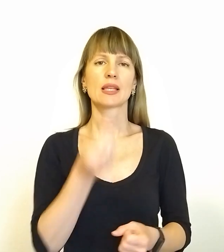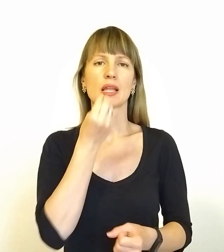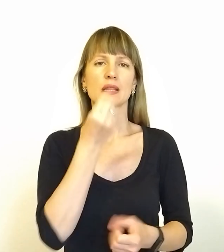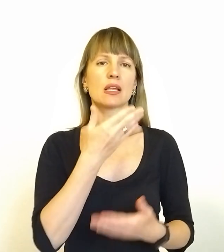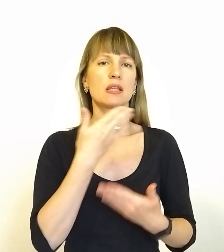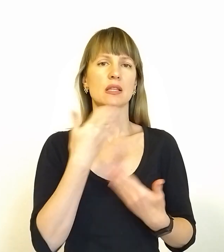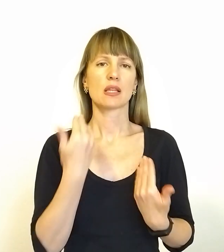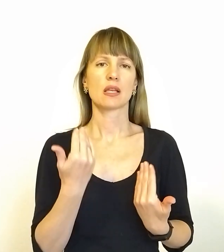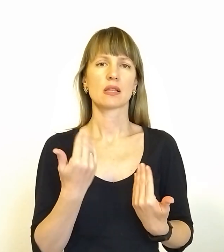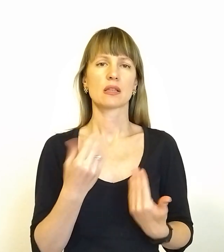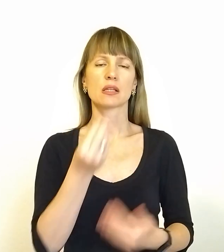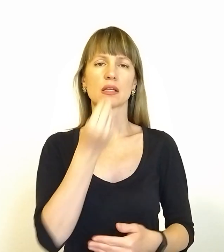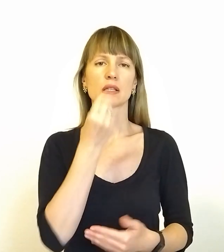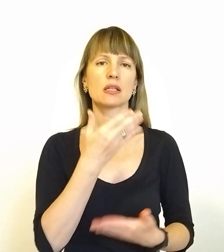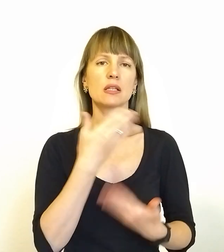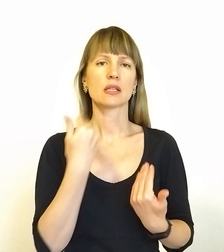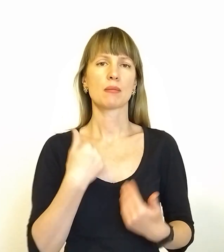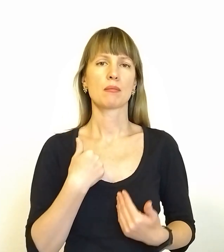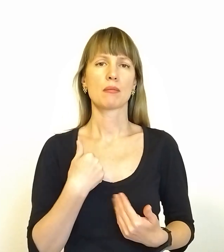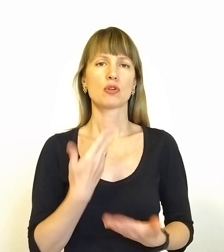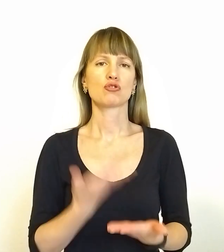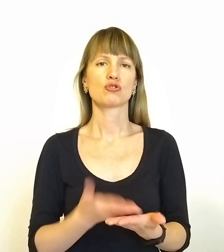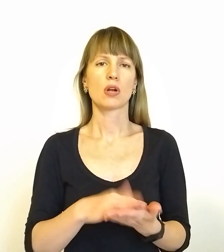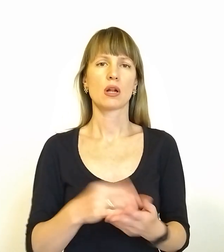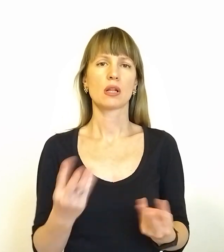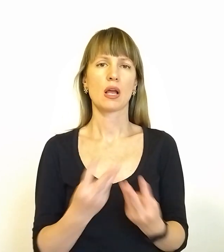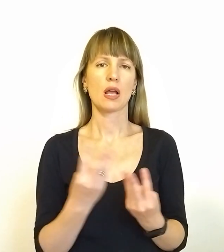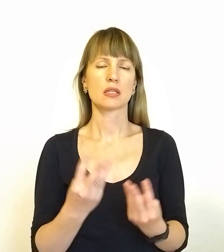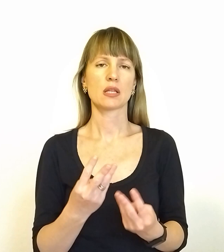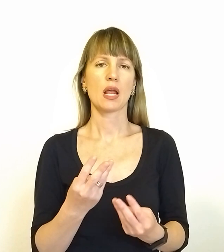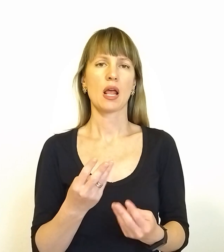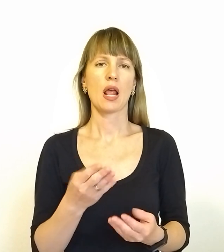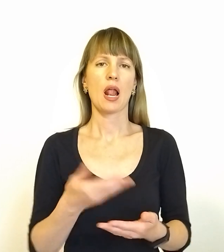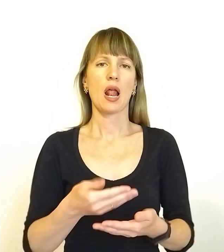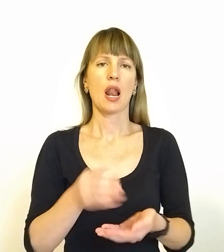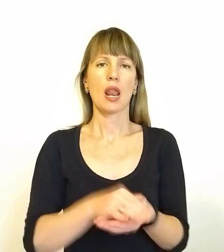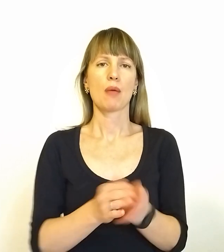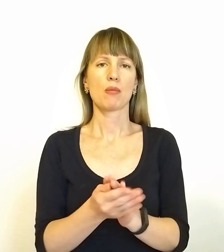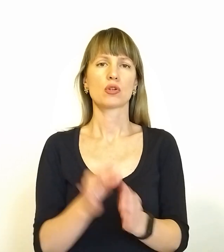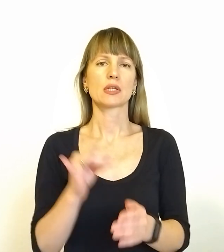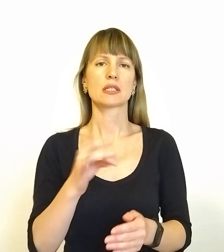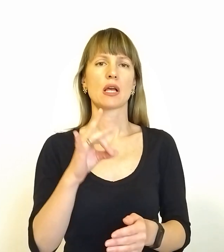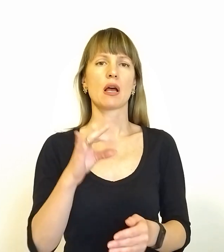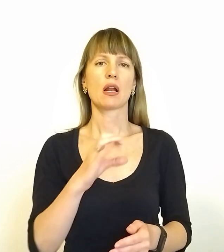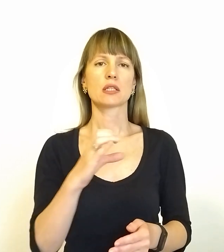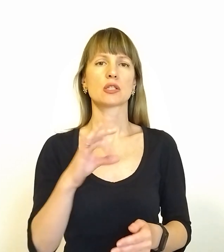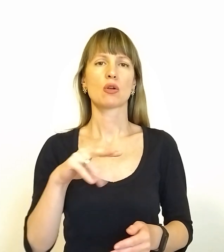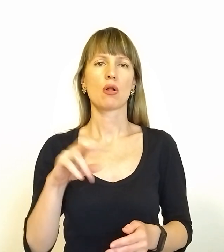нет. Йеди нет. Ми жарили на костре лепешки з рассола. Понимаєте?